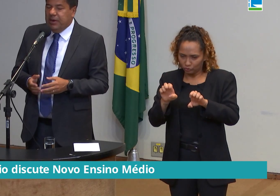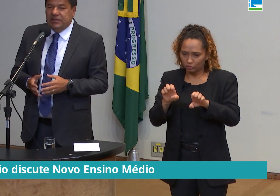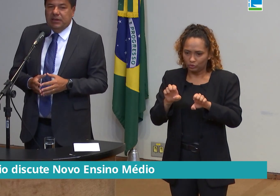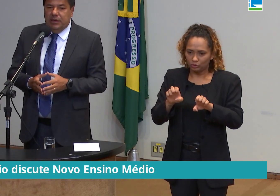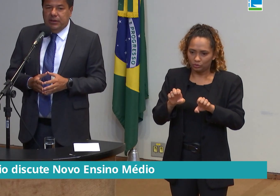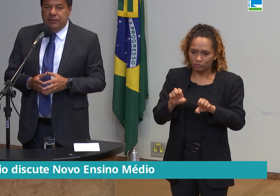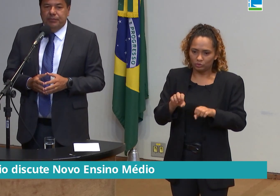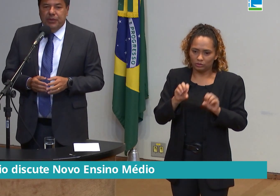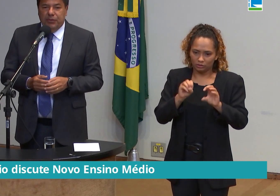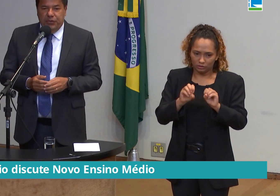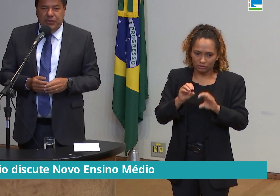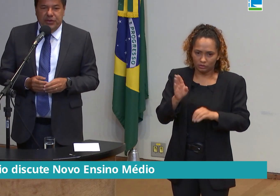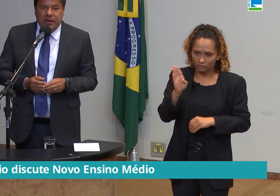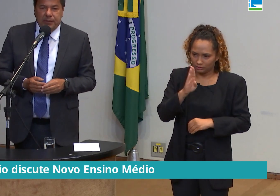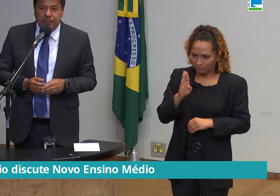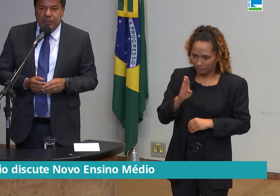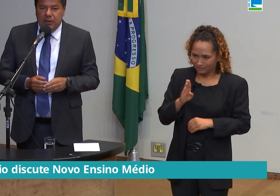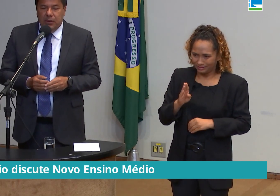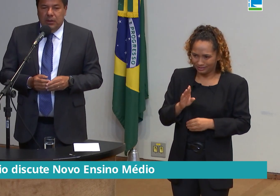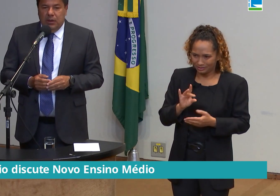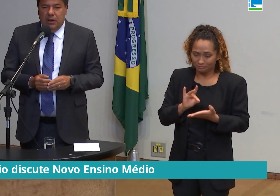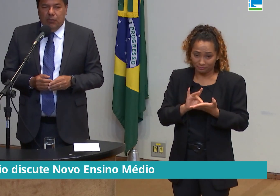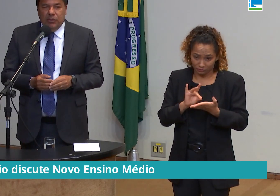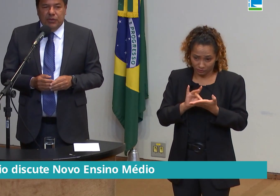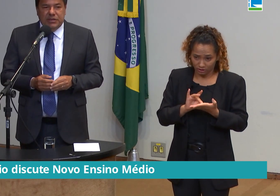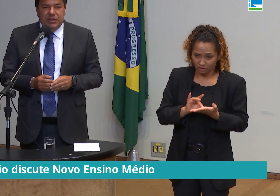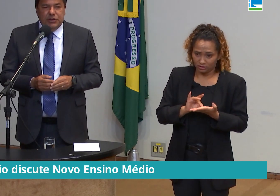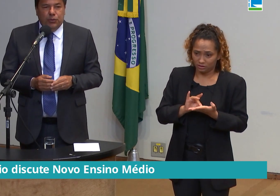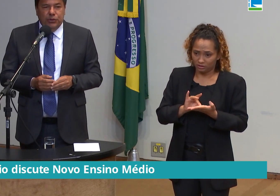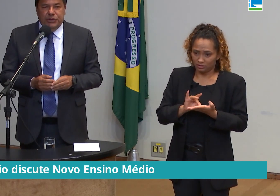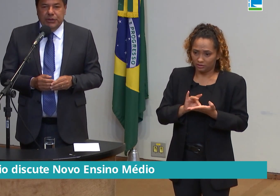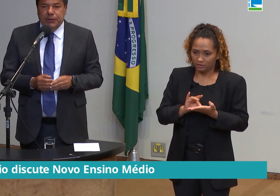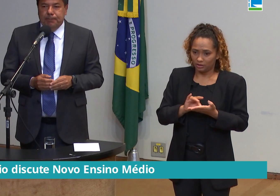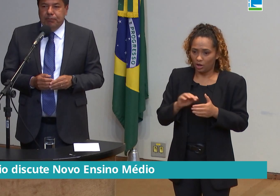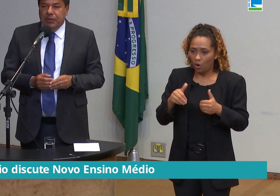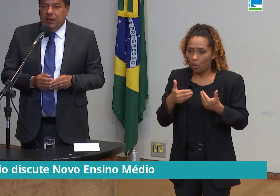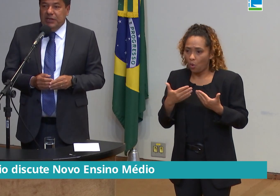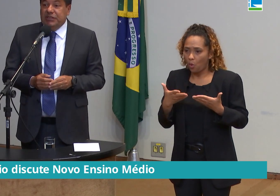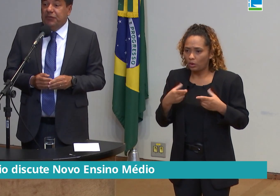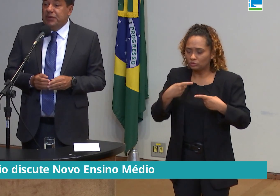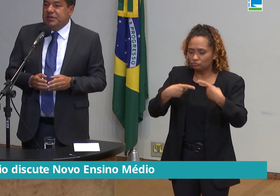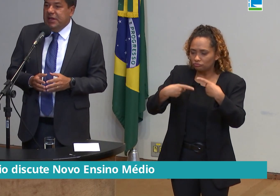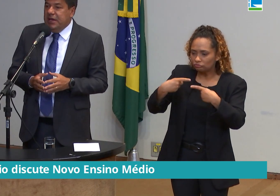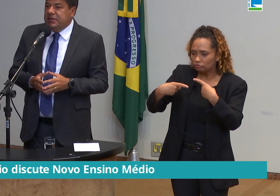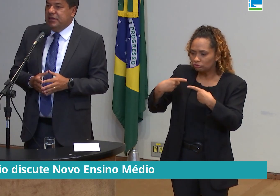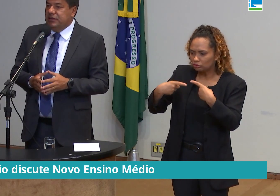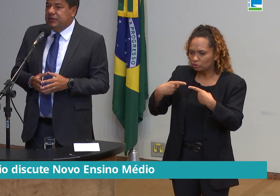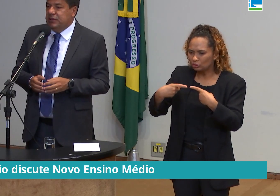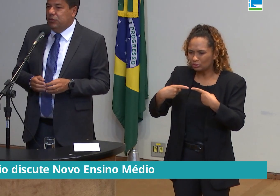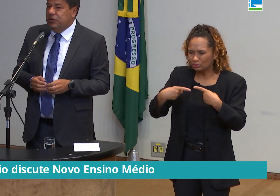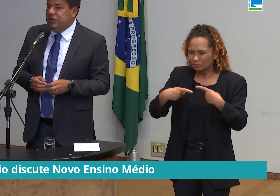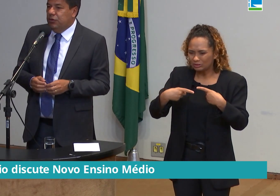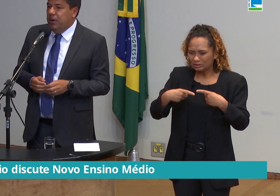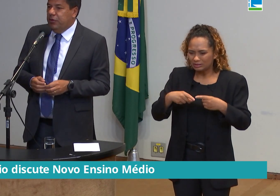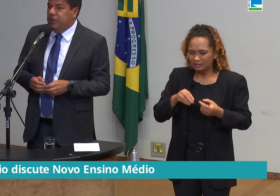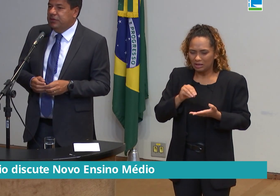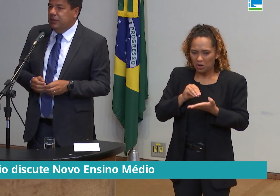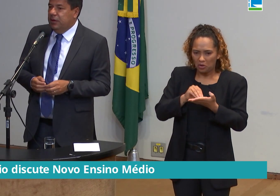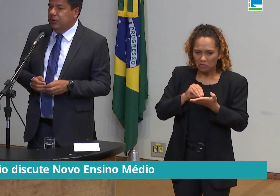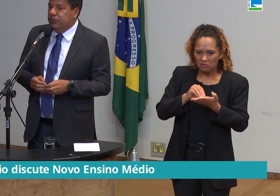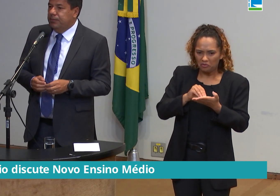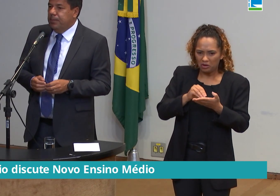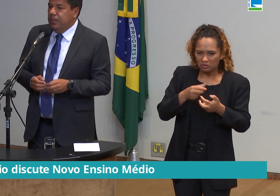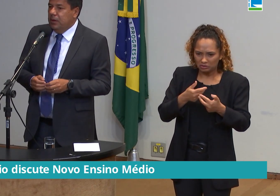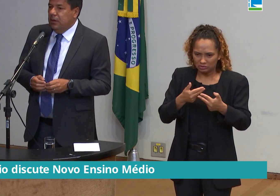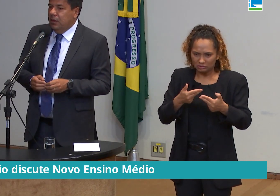brasileira, física, quando você discute as deficiências do ensino médio